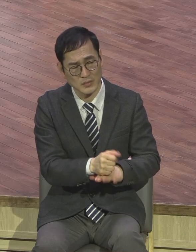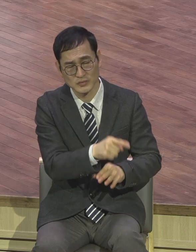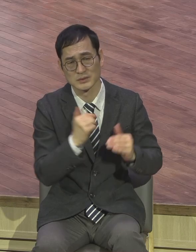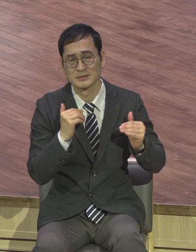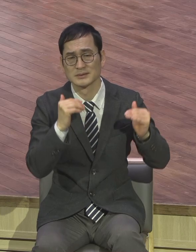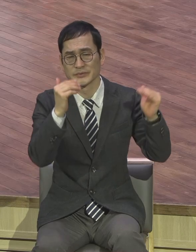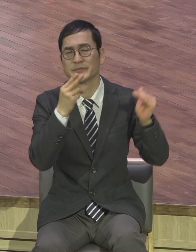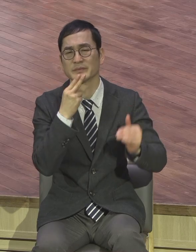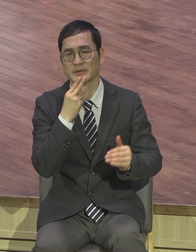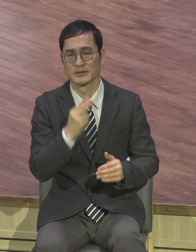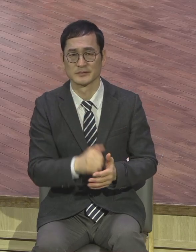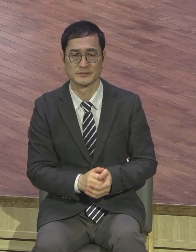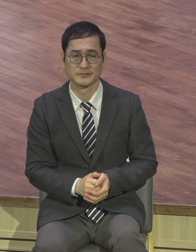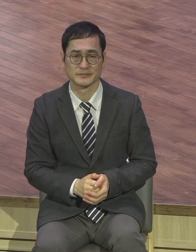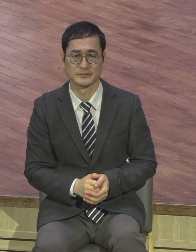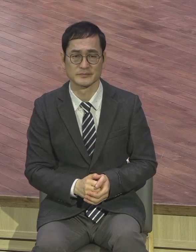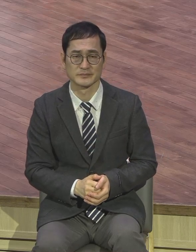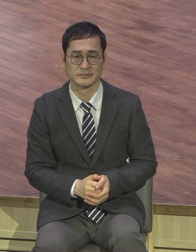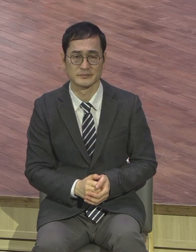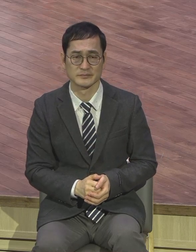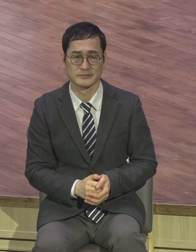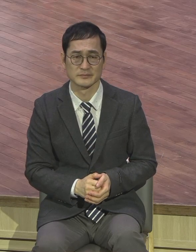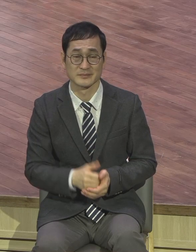끝난거에요. 하나님 촛대 옮긴거지요. 촛대 옮겨버려.